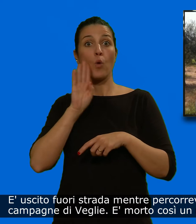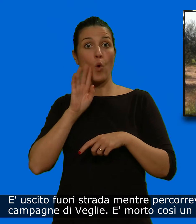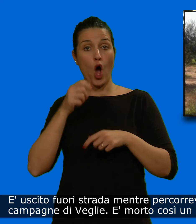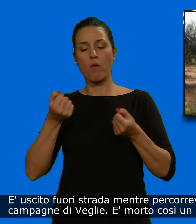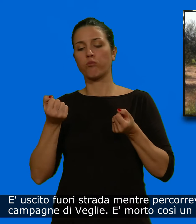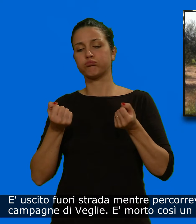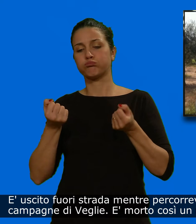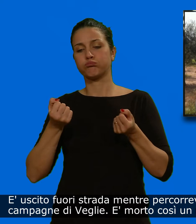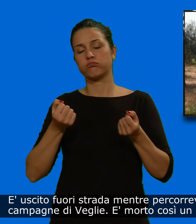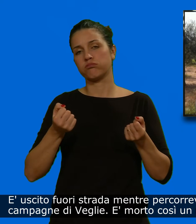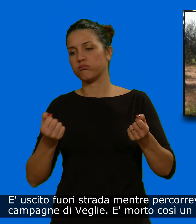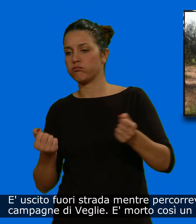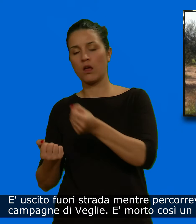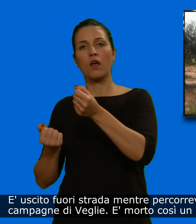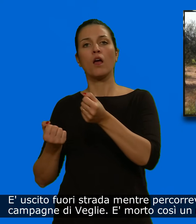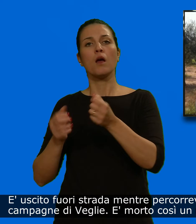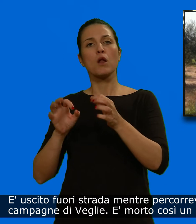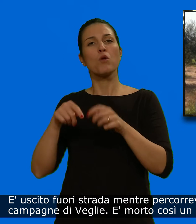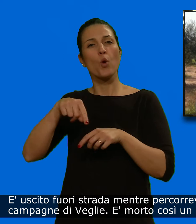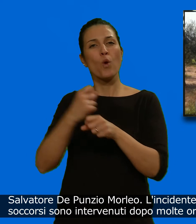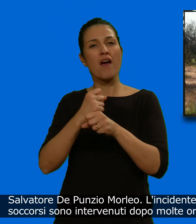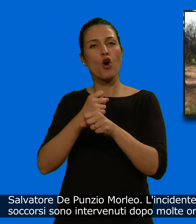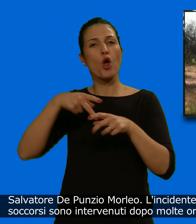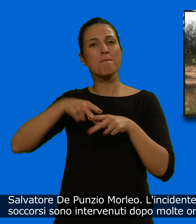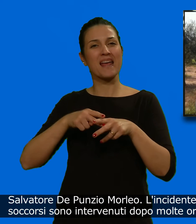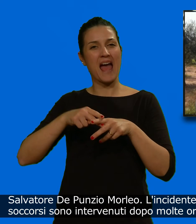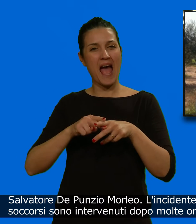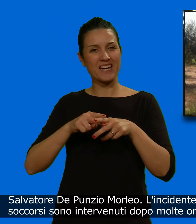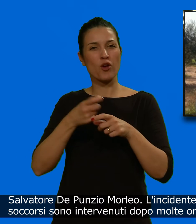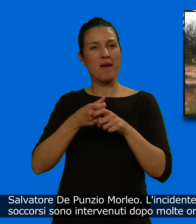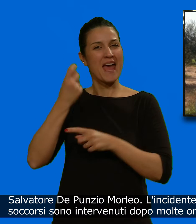un meccanico di Erchie, Salvatore De Puntzio Morleo.